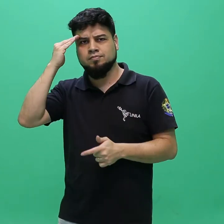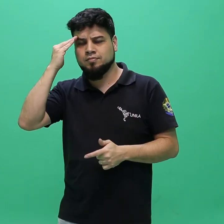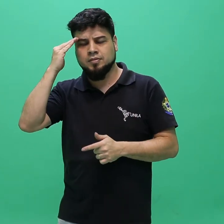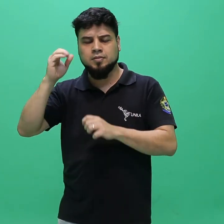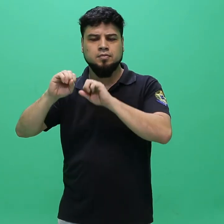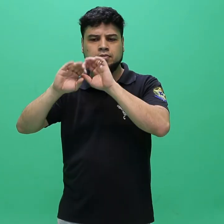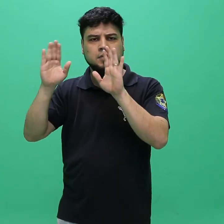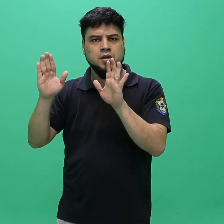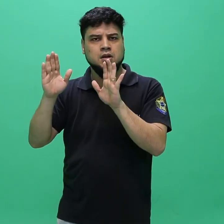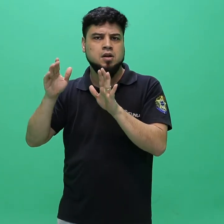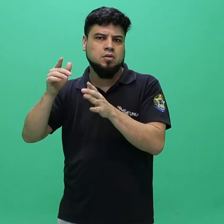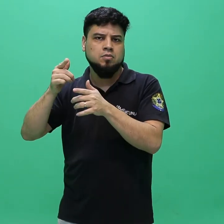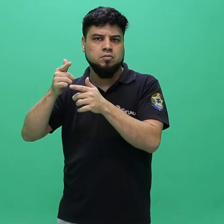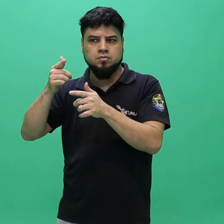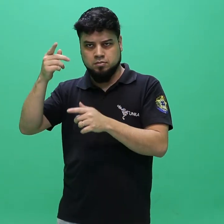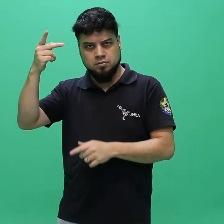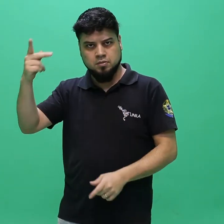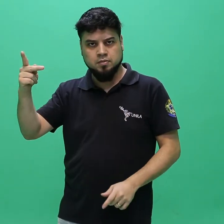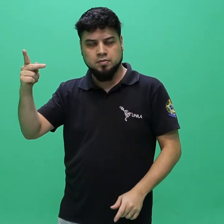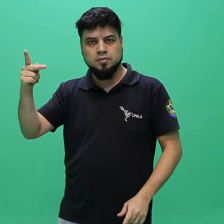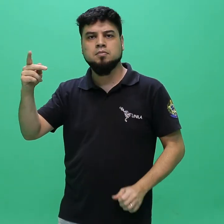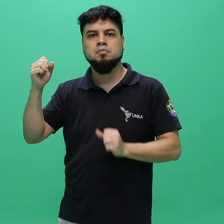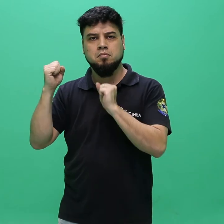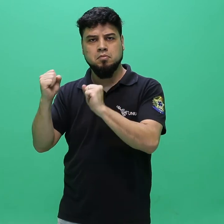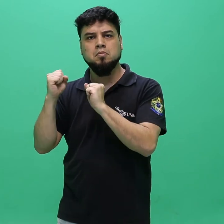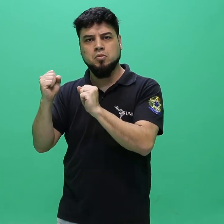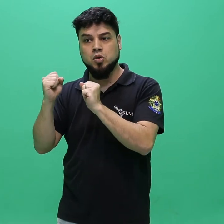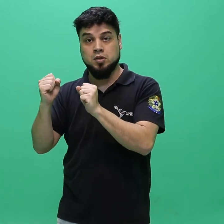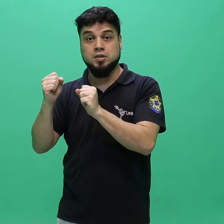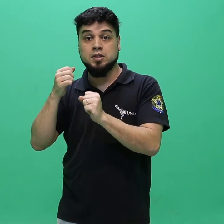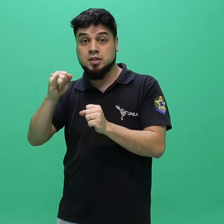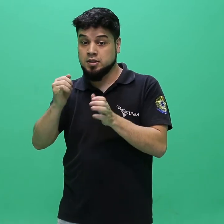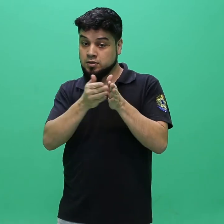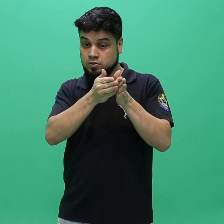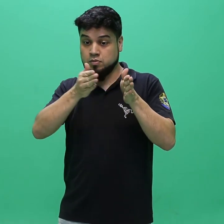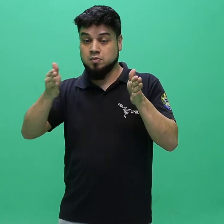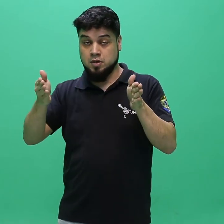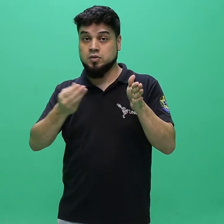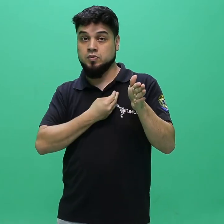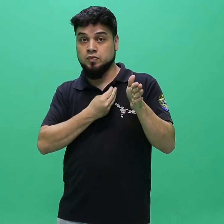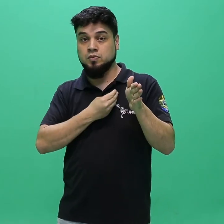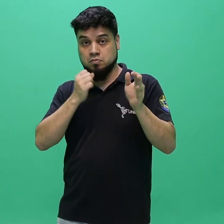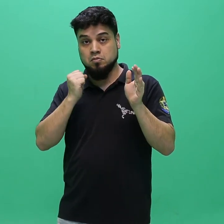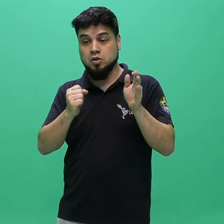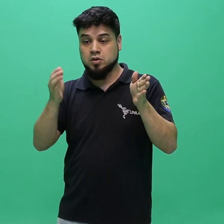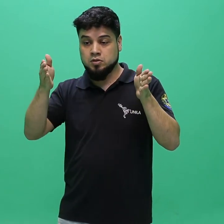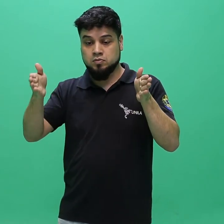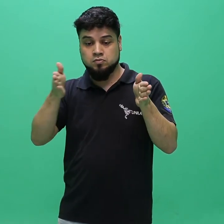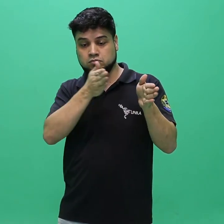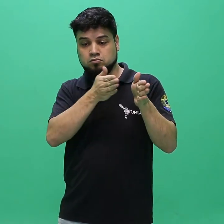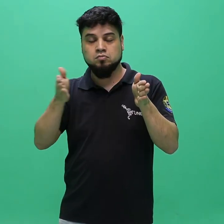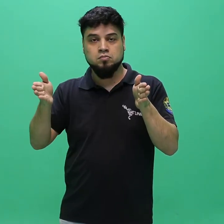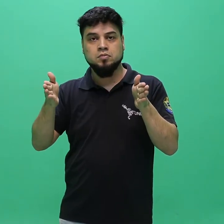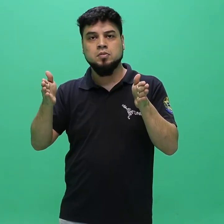no presente edital, consultar a divisão e seleção de alunos da Pró-Reitoria de Graduação, PROGRADE,